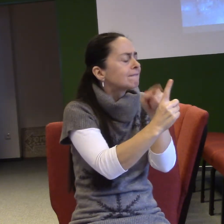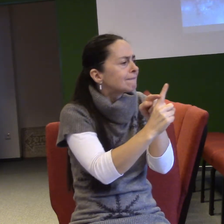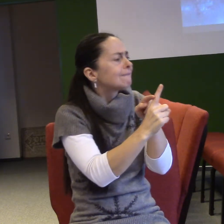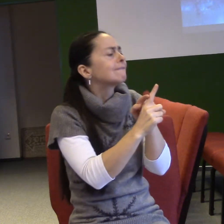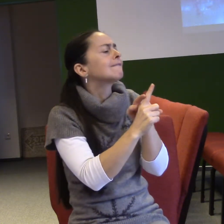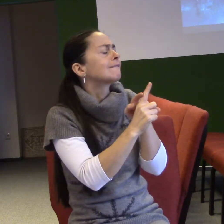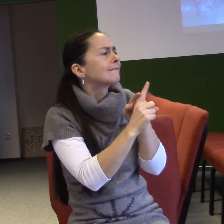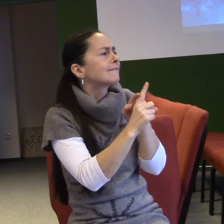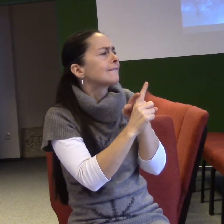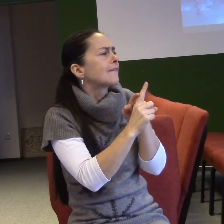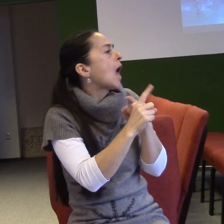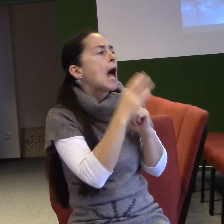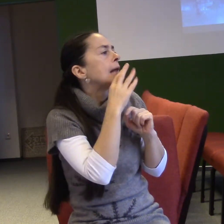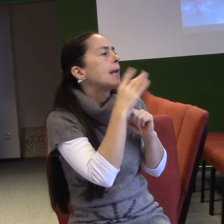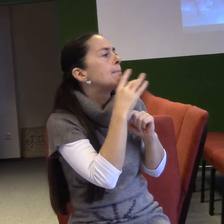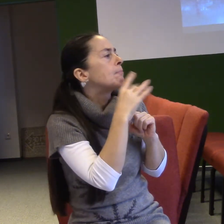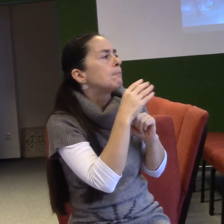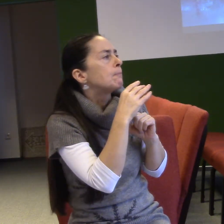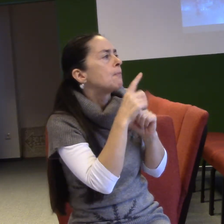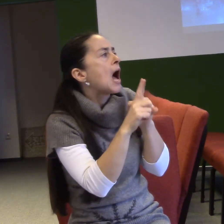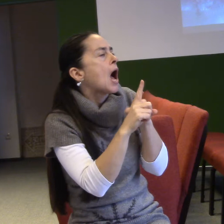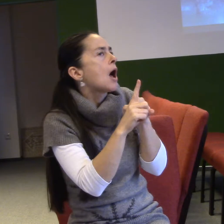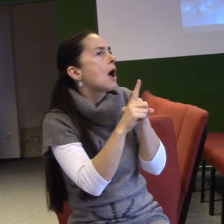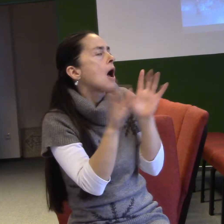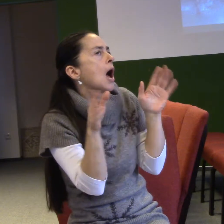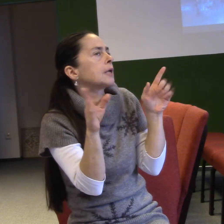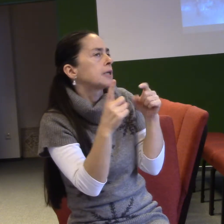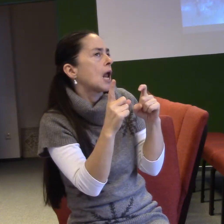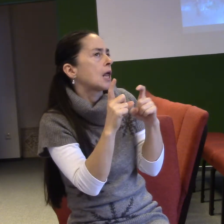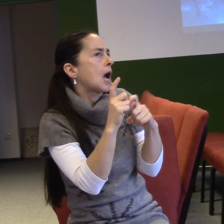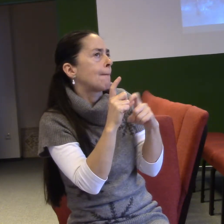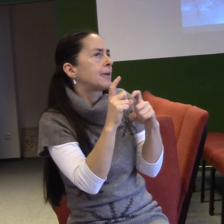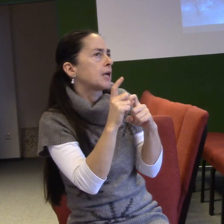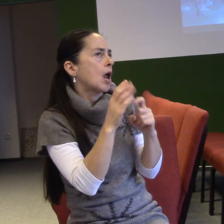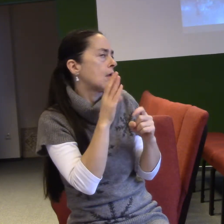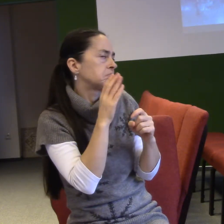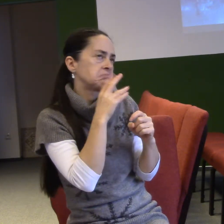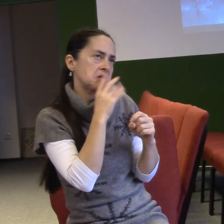a neříká mu takovým nejistým a takovým utáplým hlasem mu tak nešeptá.